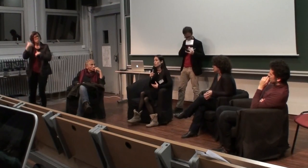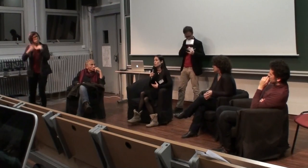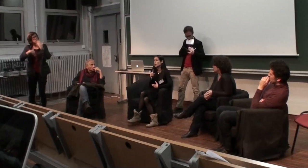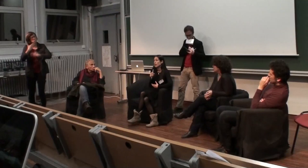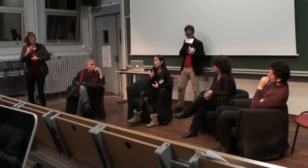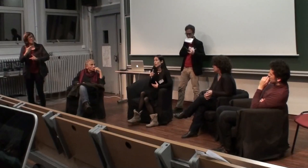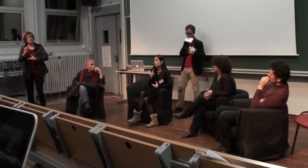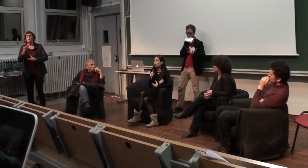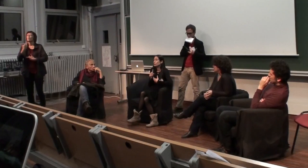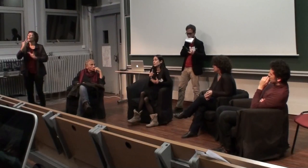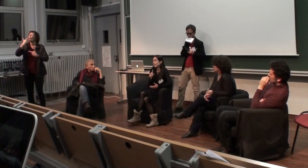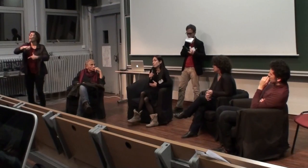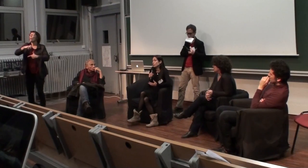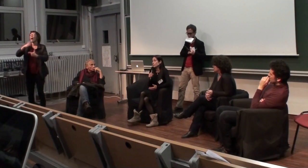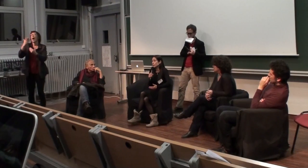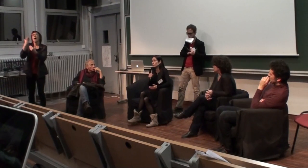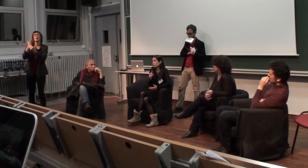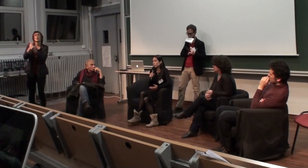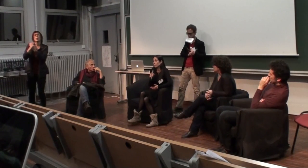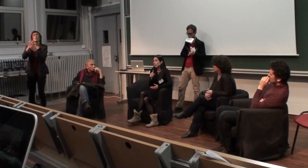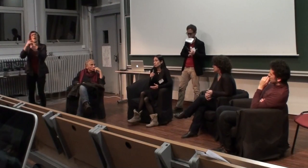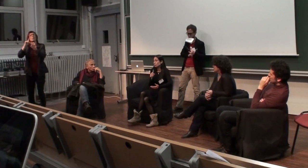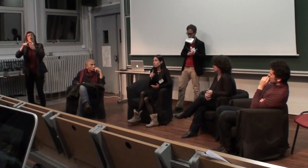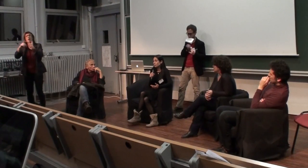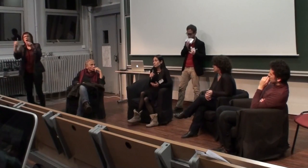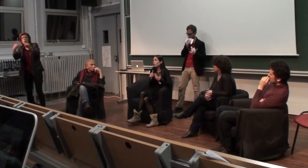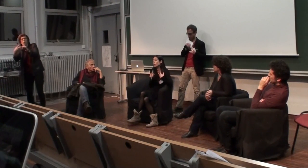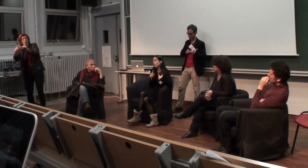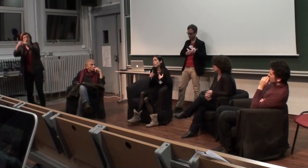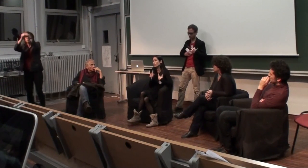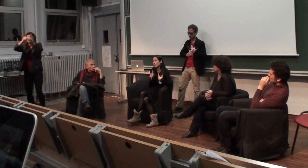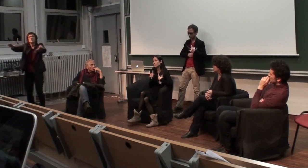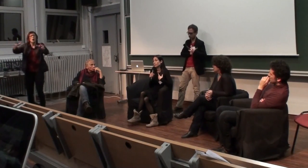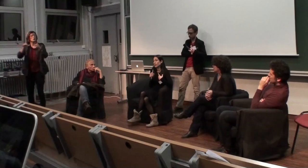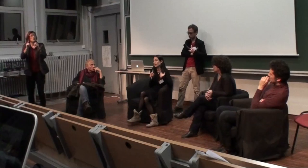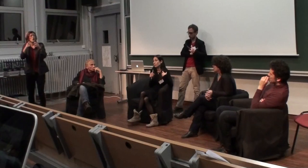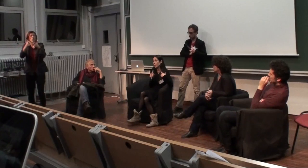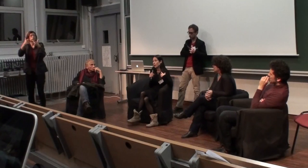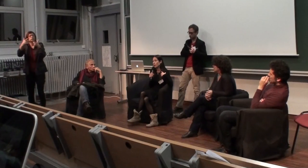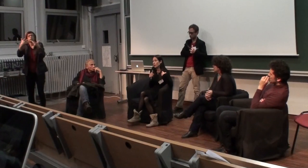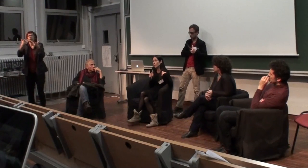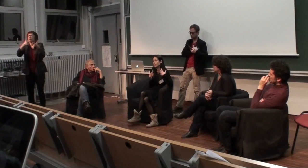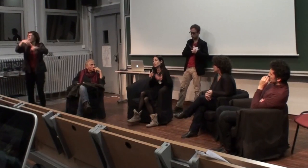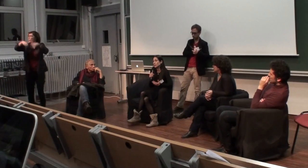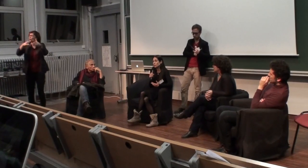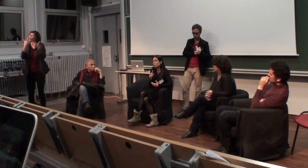documentaire sur le succès de'implant, c'est pas du tout un documentaire là-dessus. Mais on voulait quand même montrer, à travers la présentation